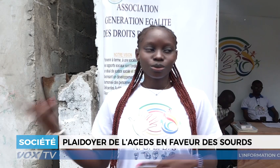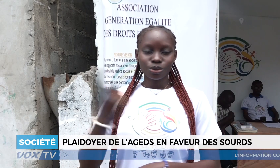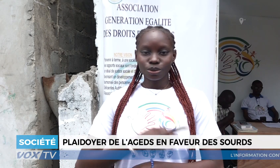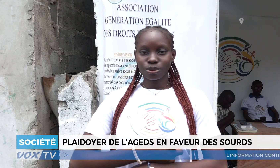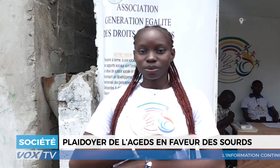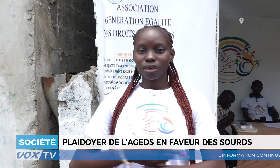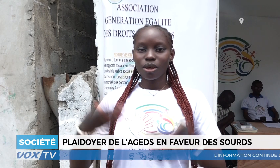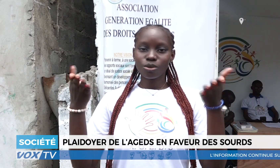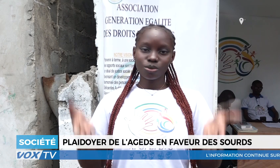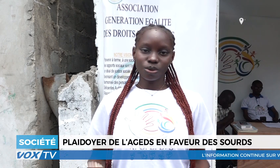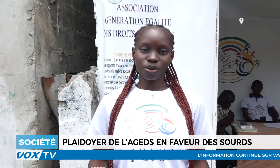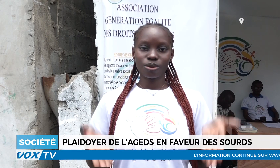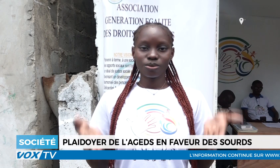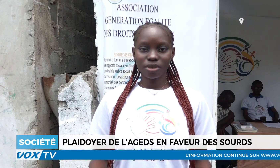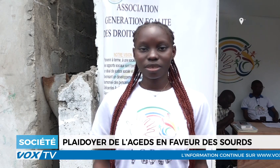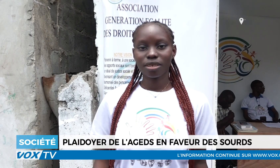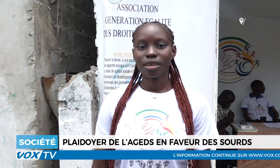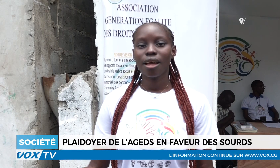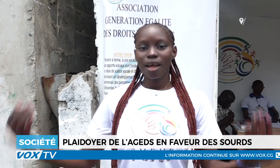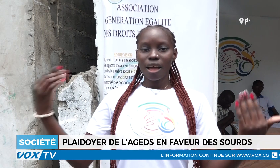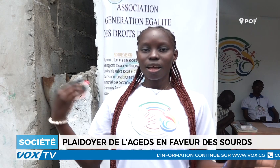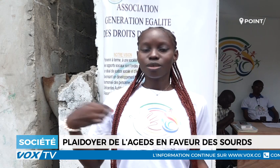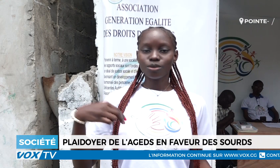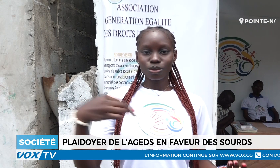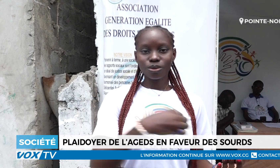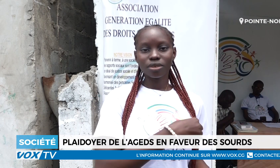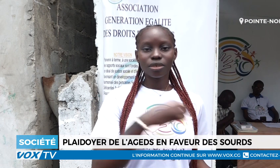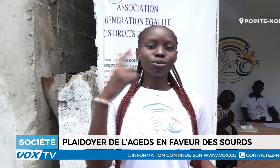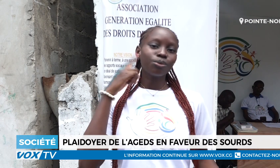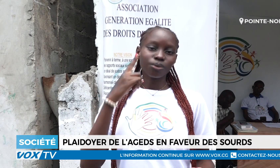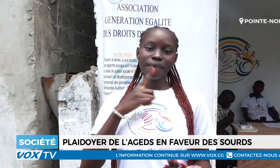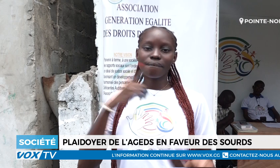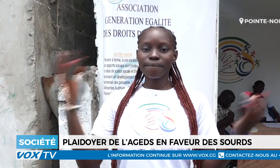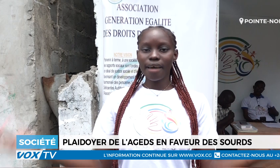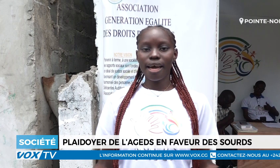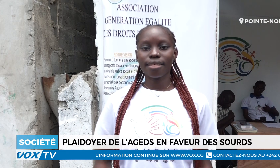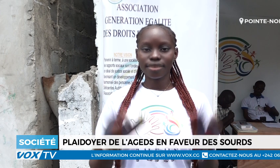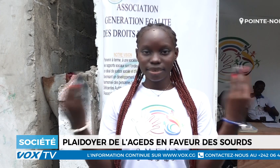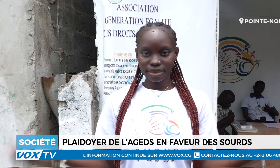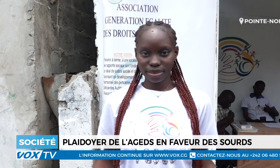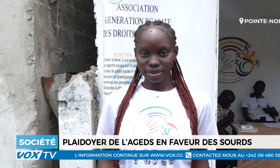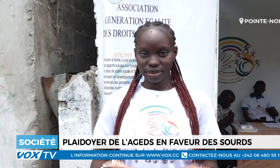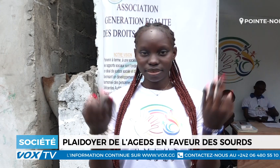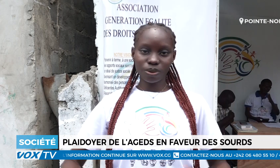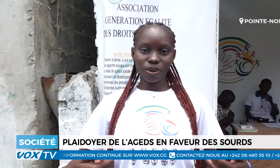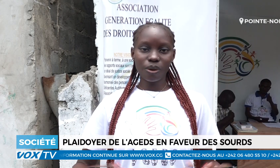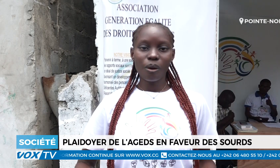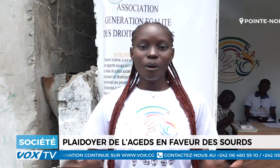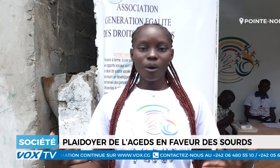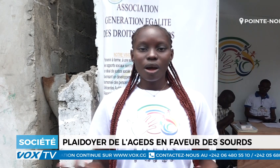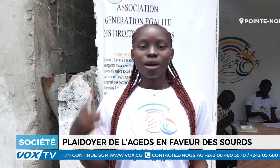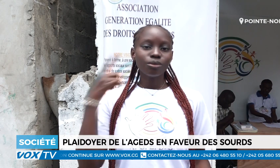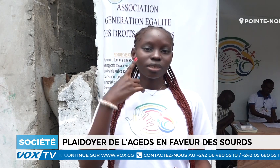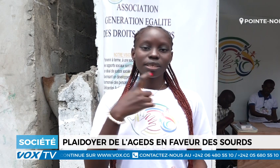Bonjour, aujourd'hui, nous les sourds nous fêtons. Les